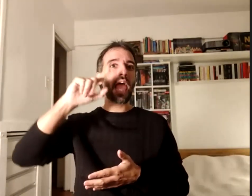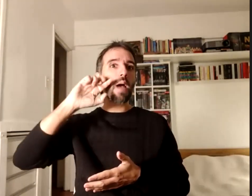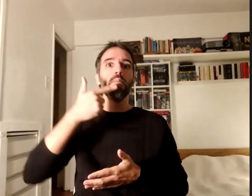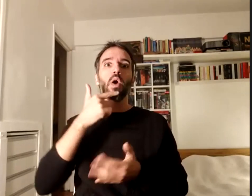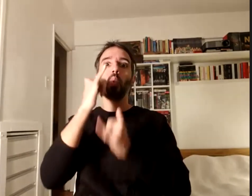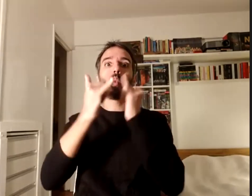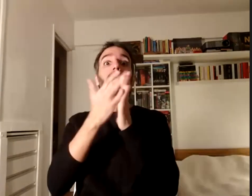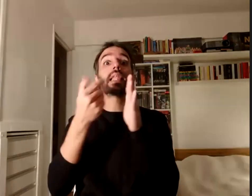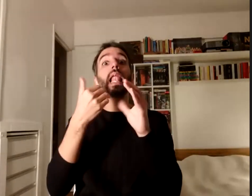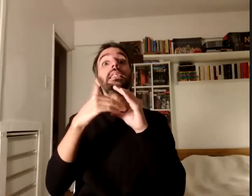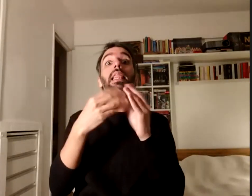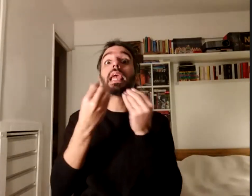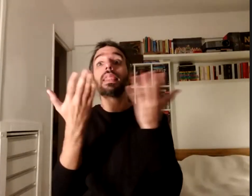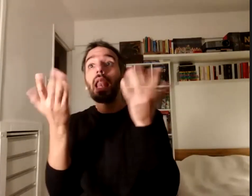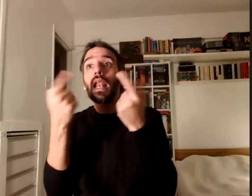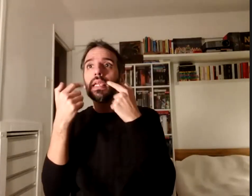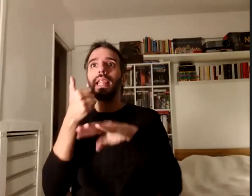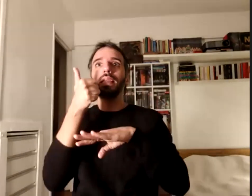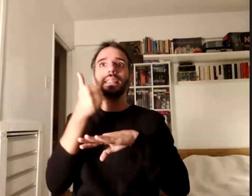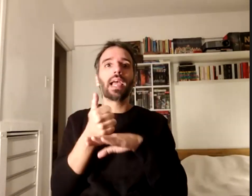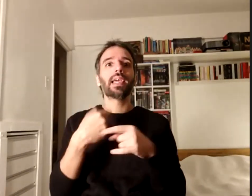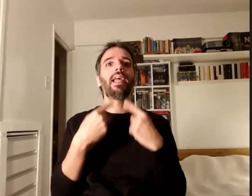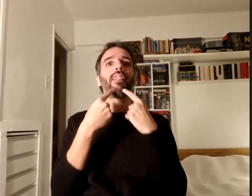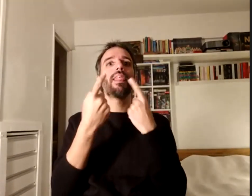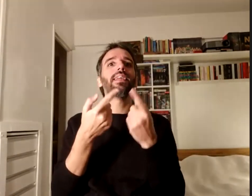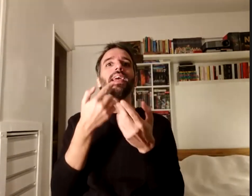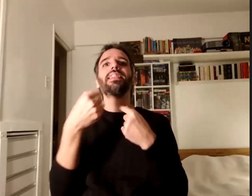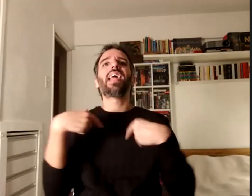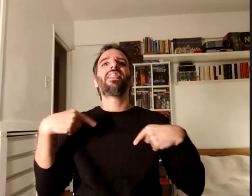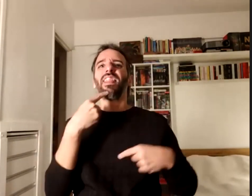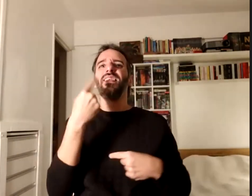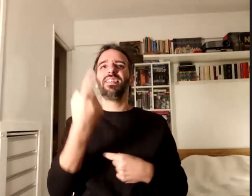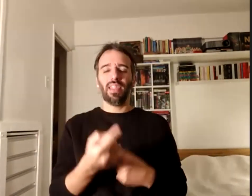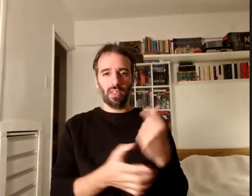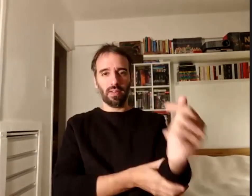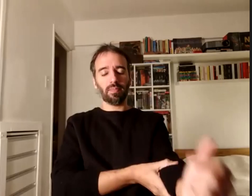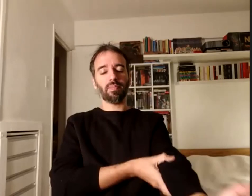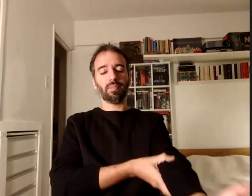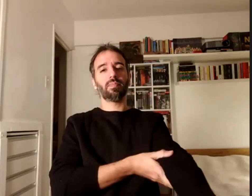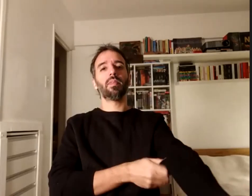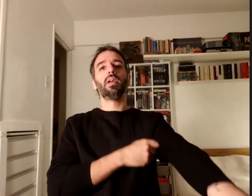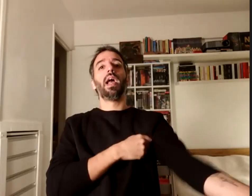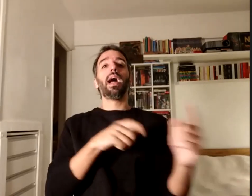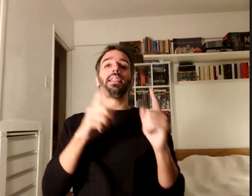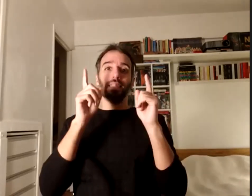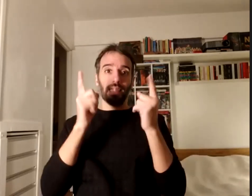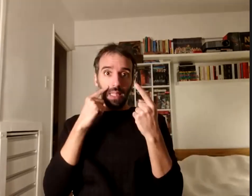quiénes están ahí qué nos están diciendo así también le damos vida a